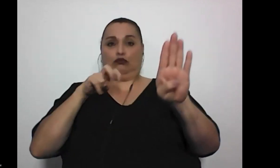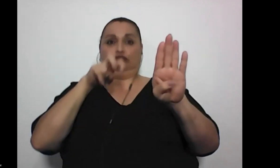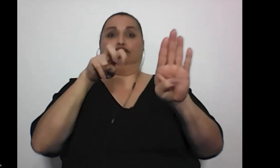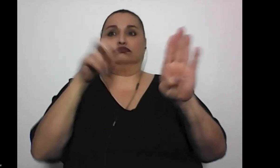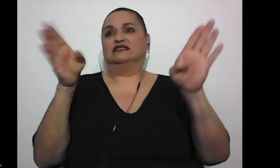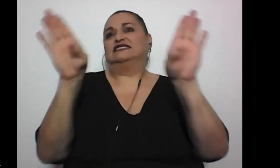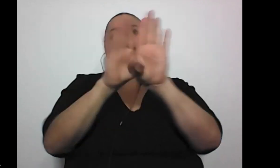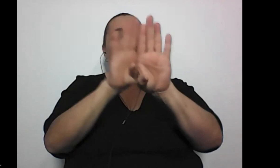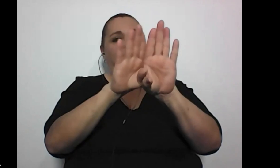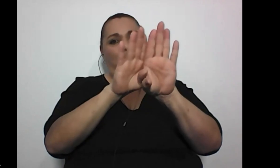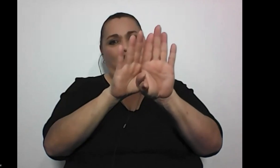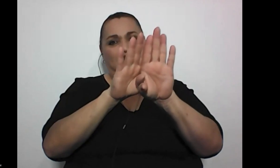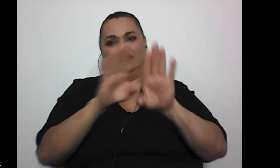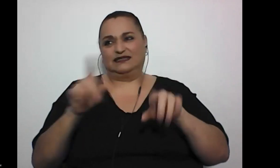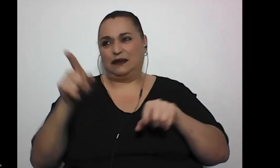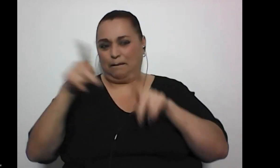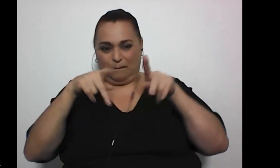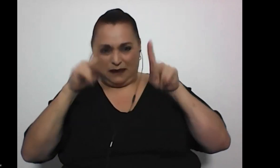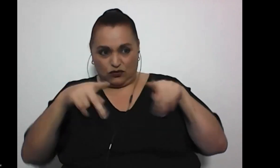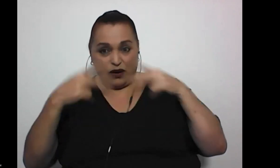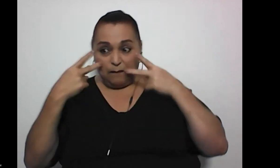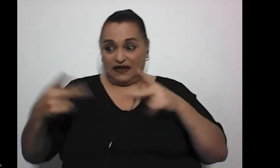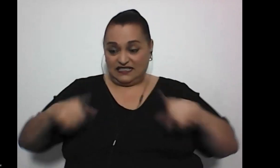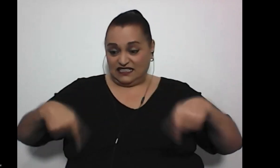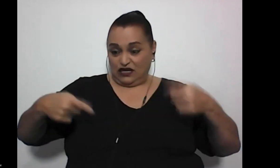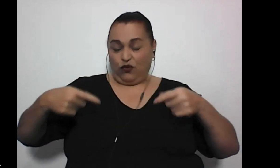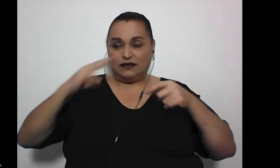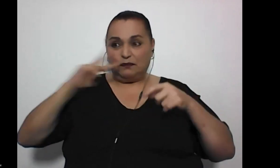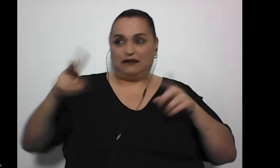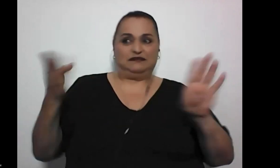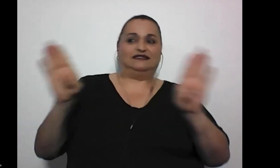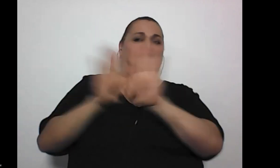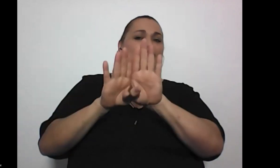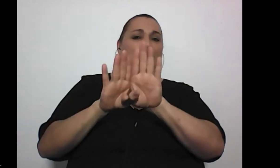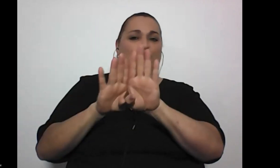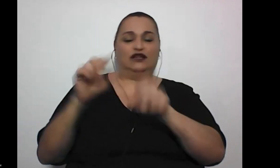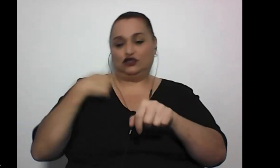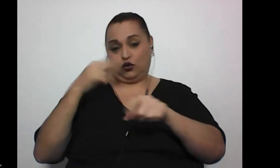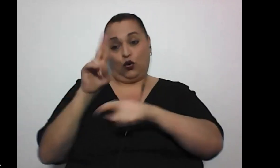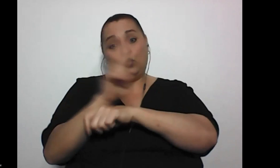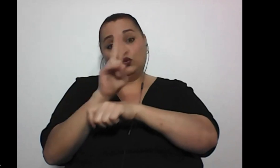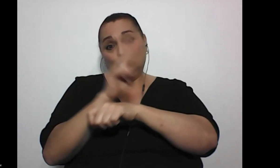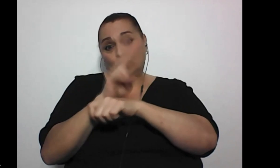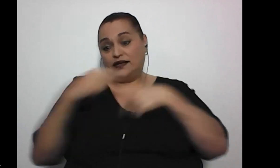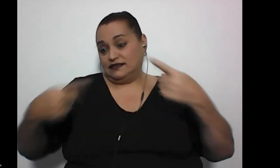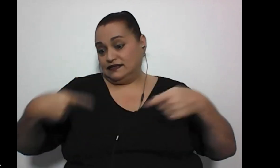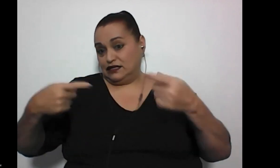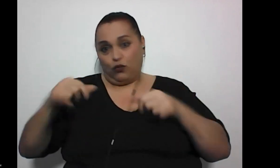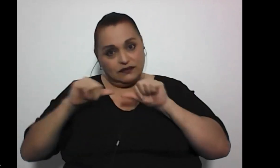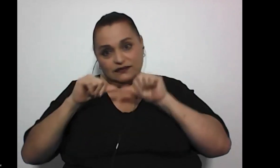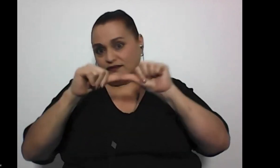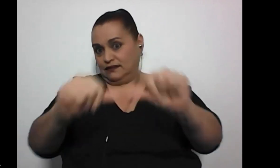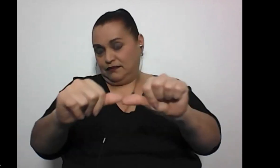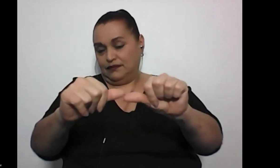tienen pues que montar una silla de ruedas, yo soy usuaria de silla de ruedas desde siempre, este,